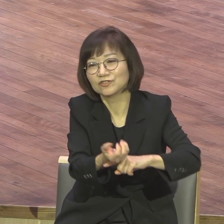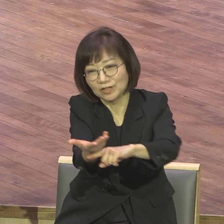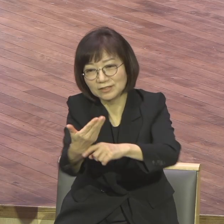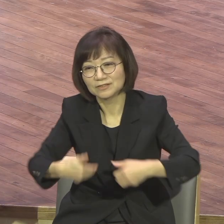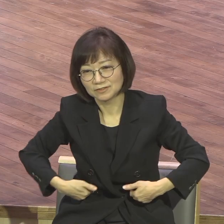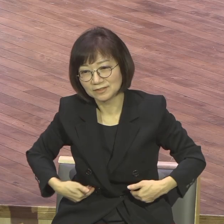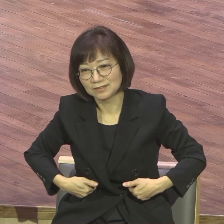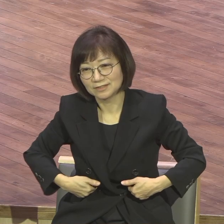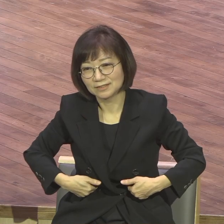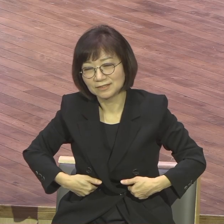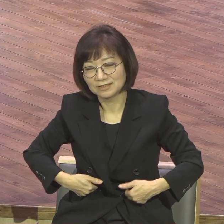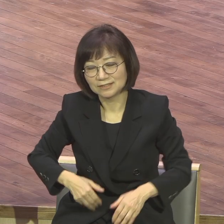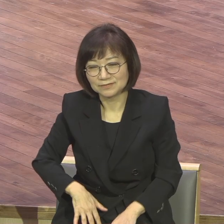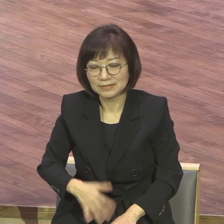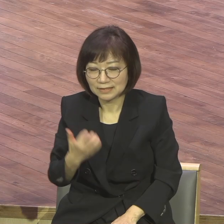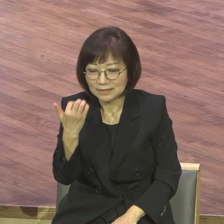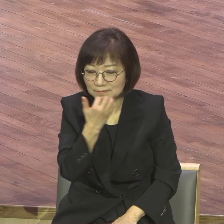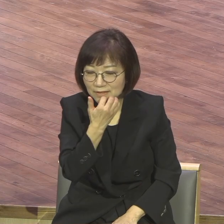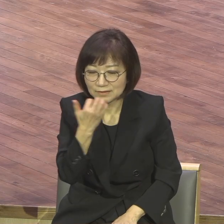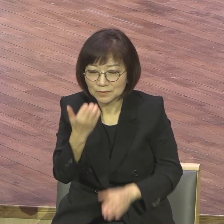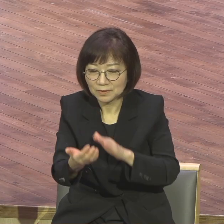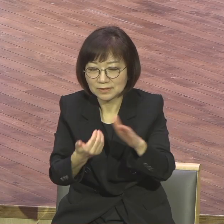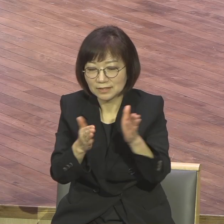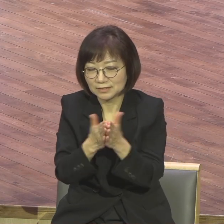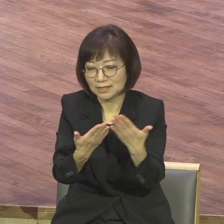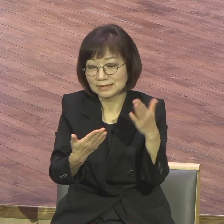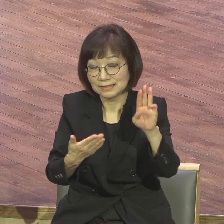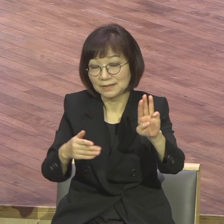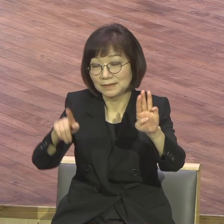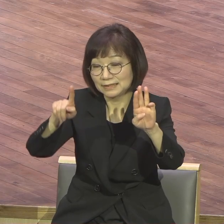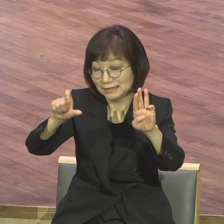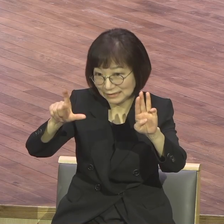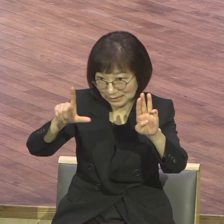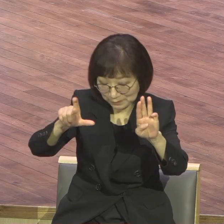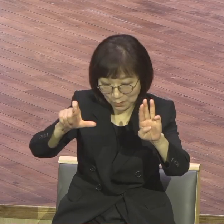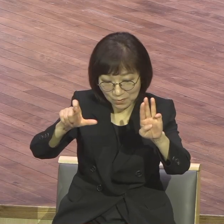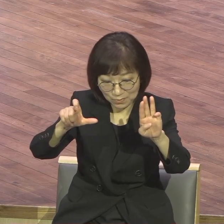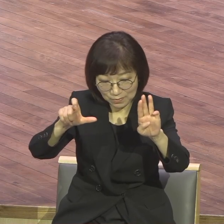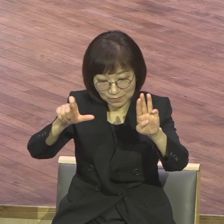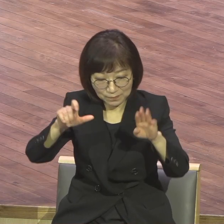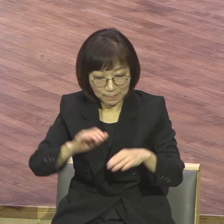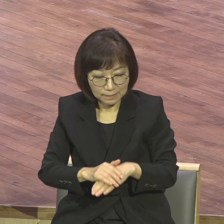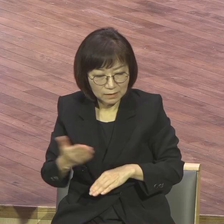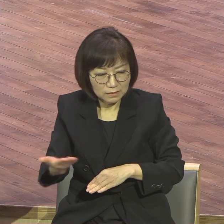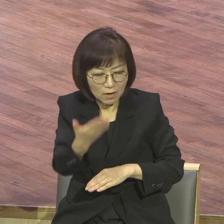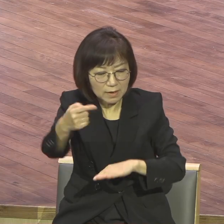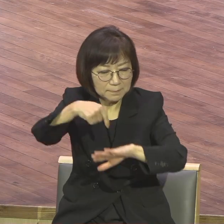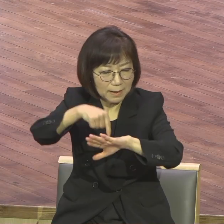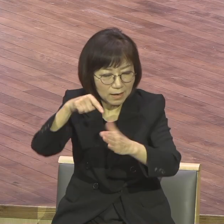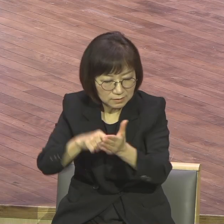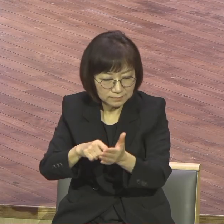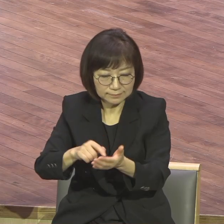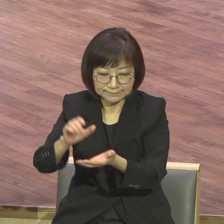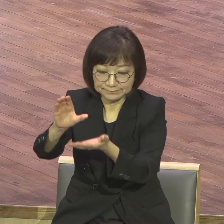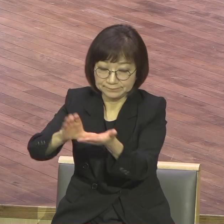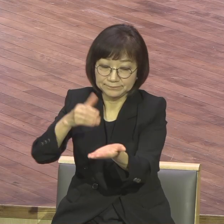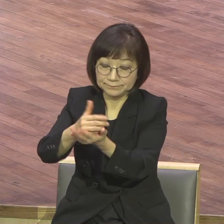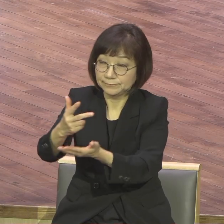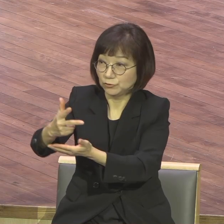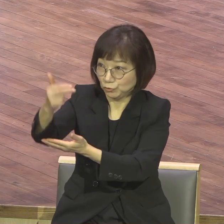배전서 3장 15절에 보면 이 사실을 잘 기록하고 있습니다 너희 마음에 그리스도를 주로 삼아